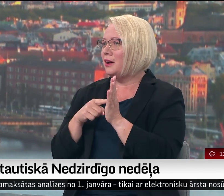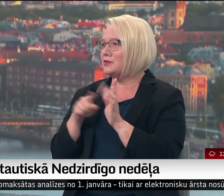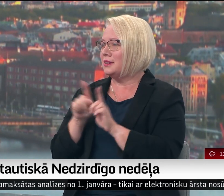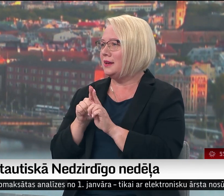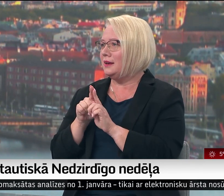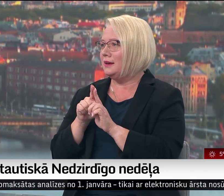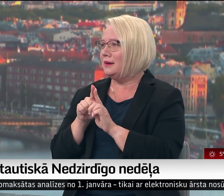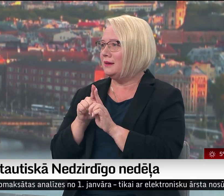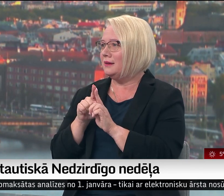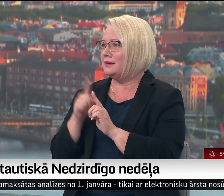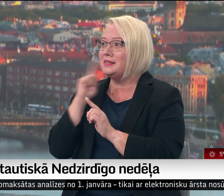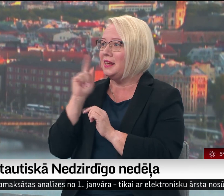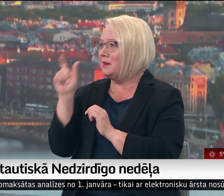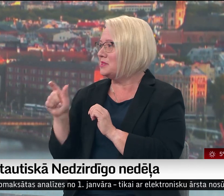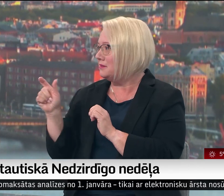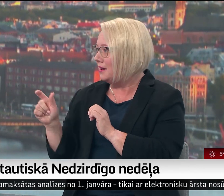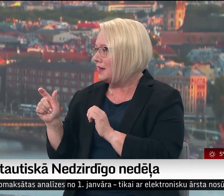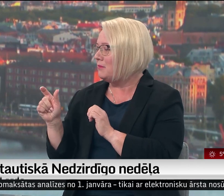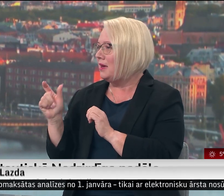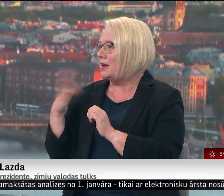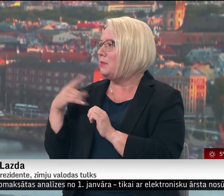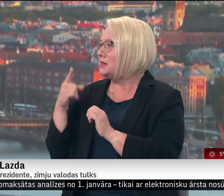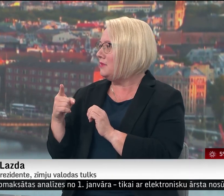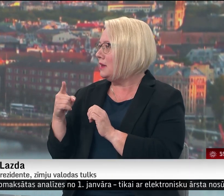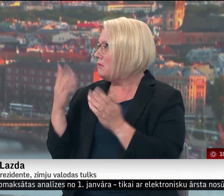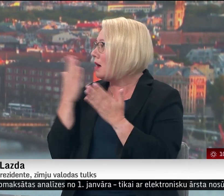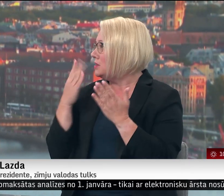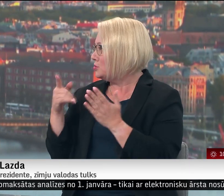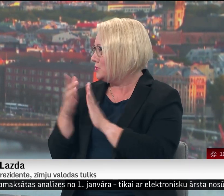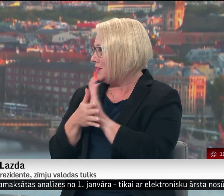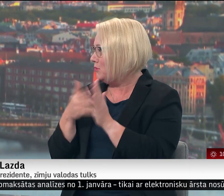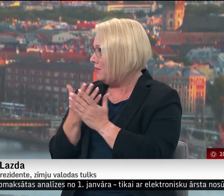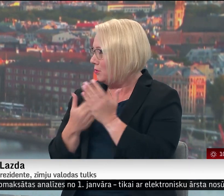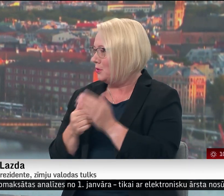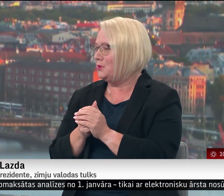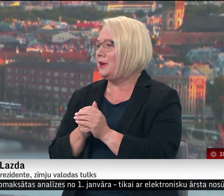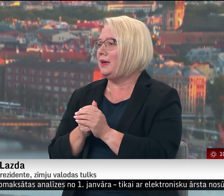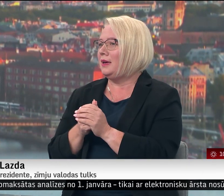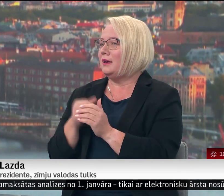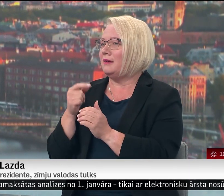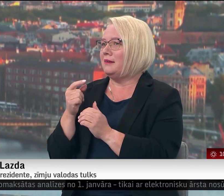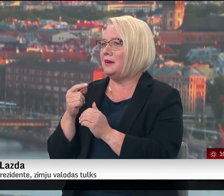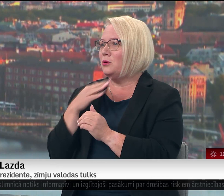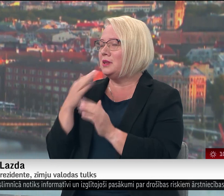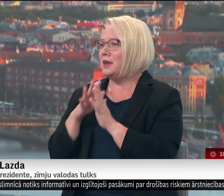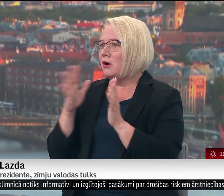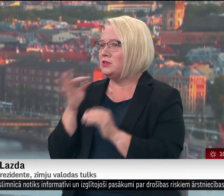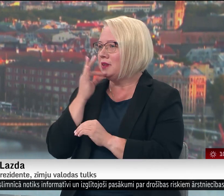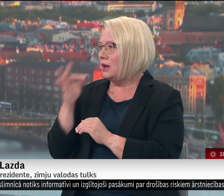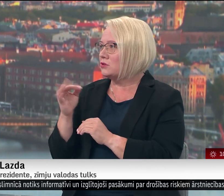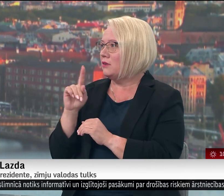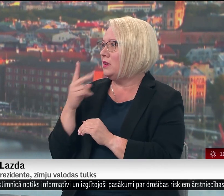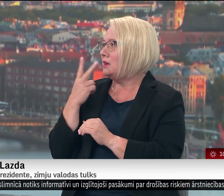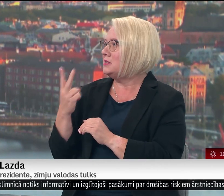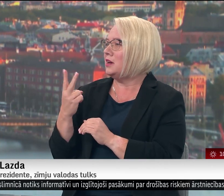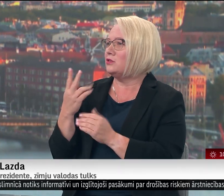jautājusi arī dzirdīgiem cilvēkiem, kāpēc viņi mācā šo zīmju valodu. Ļoti daudz ir